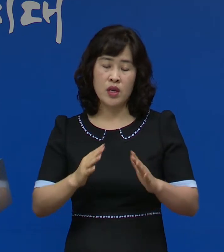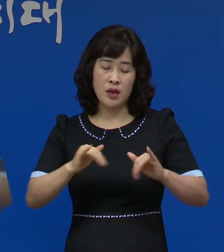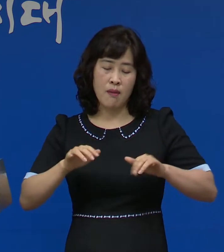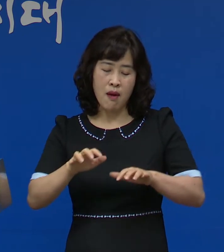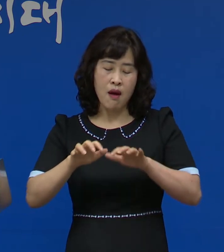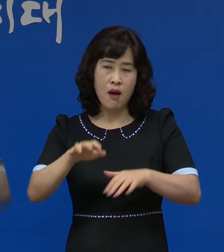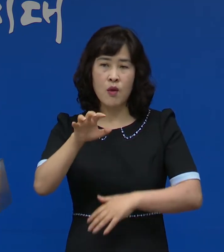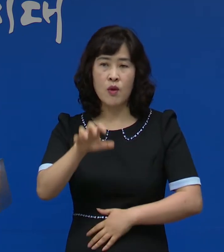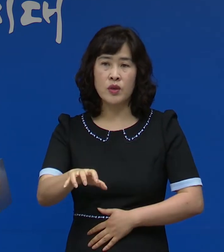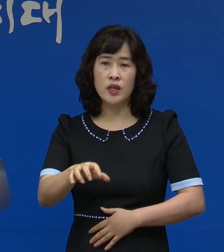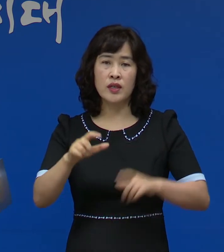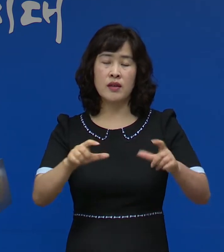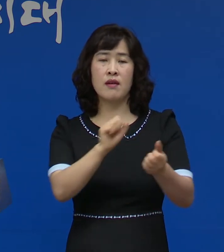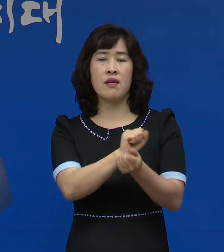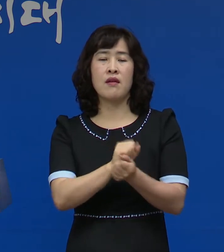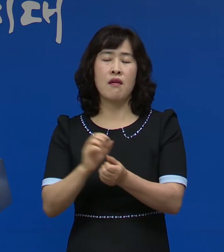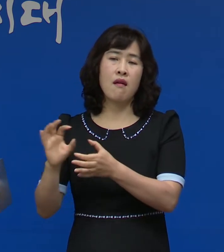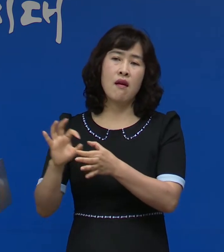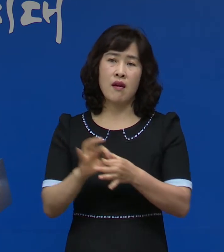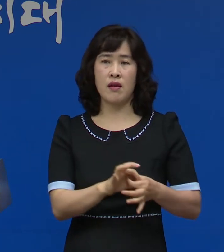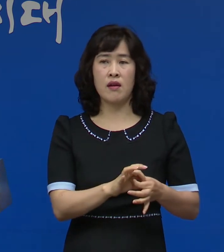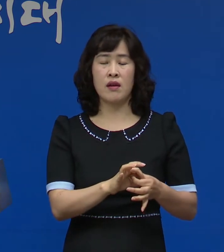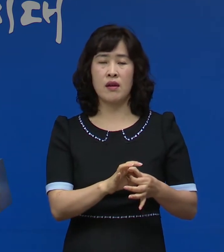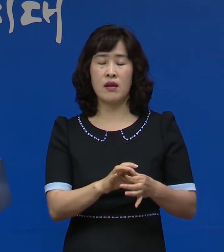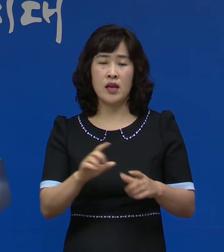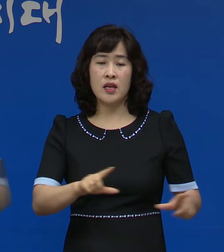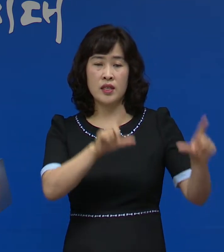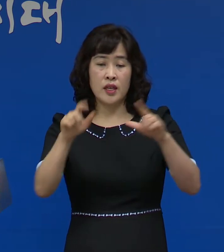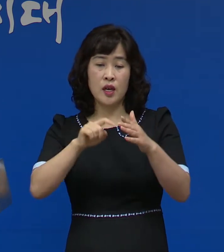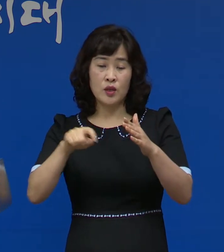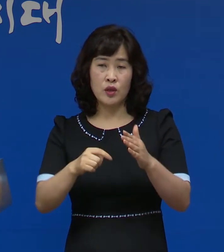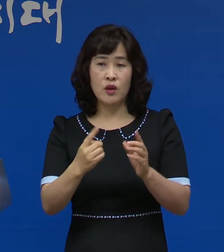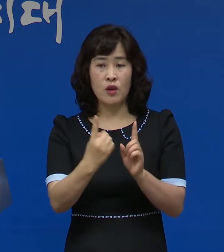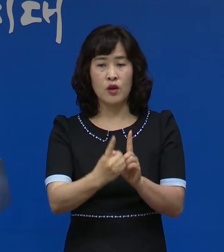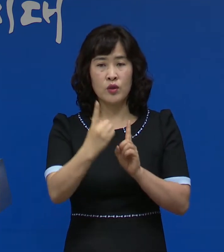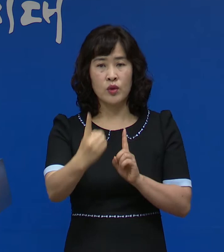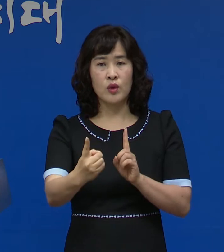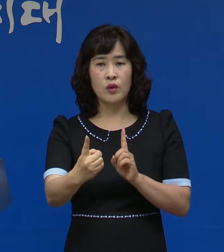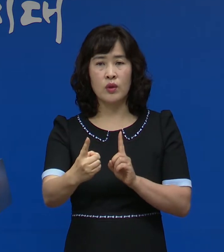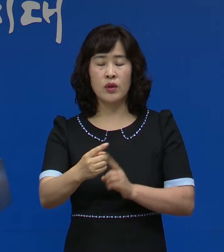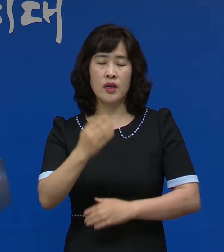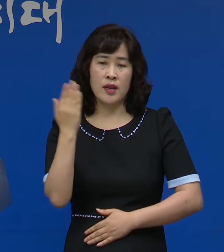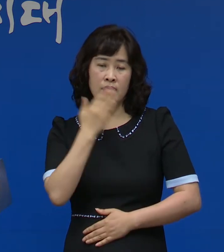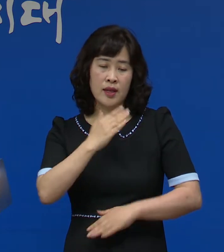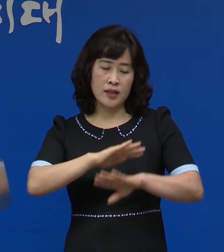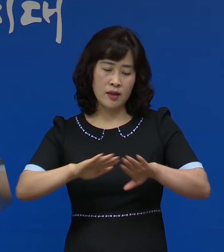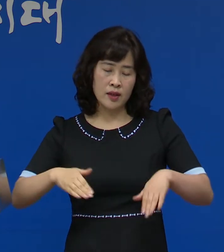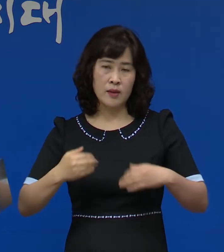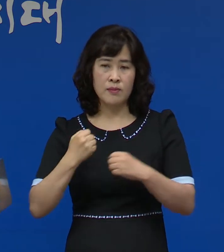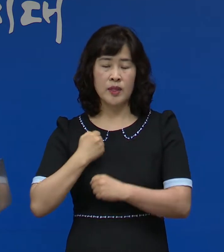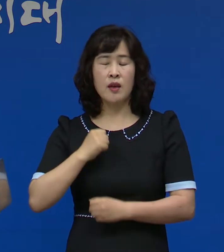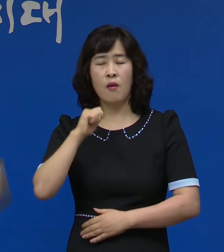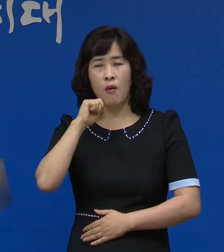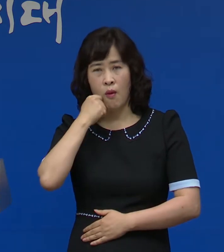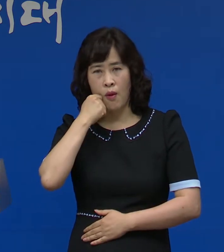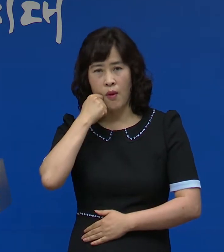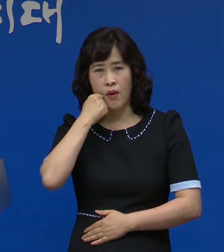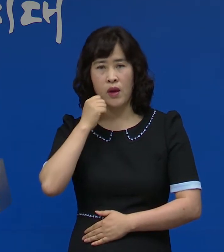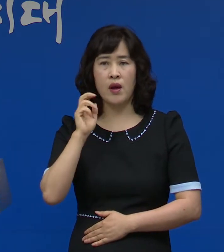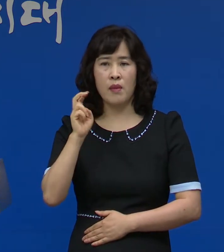지역 감염이 계속돼서 더 이상 생활 속 거리 두기만으로는 청정 전남을 지켜내기